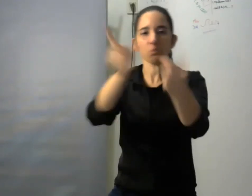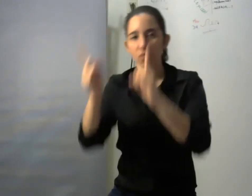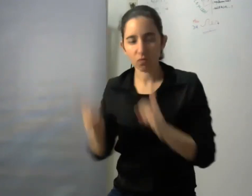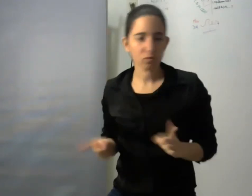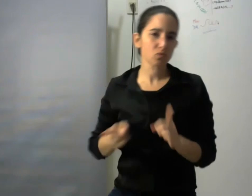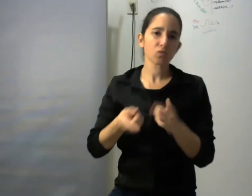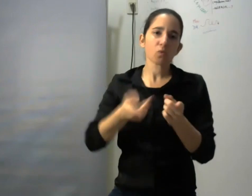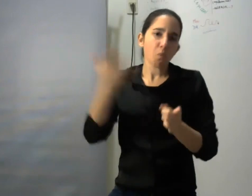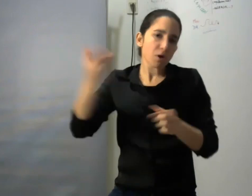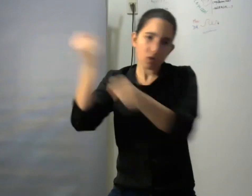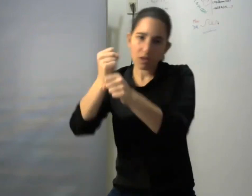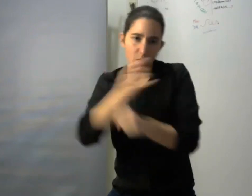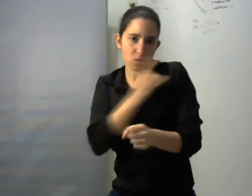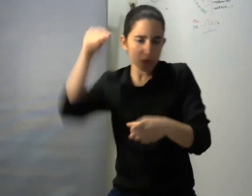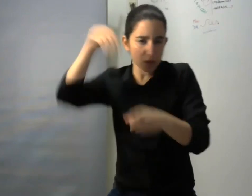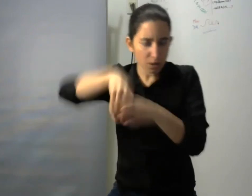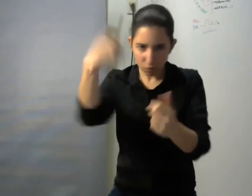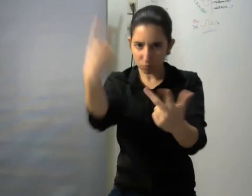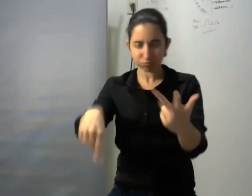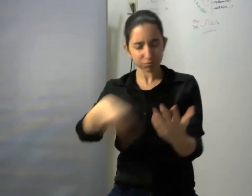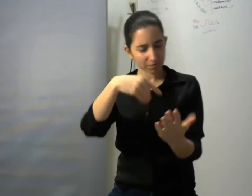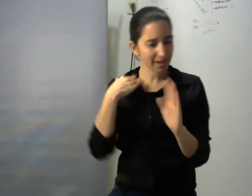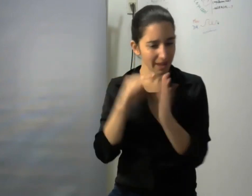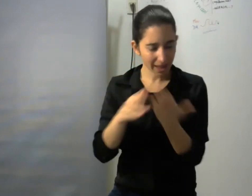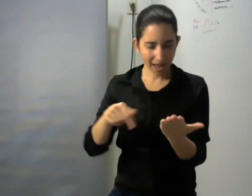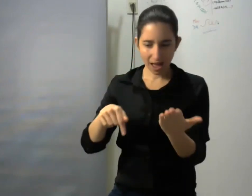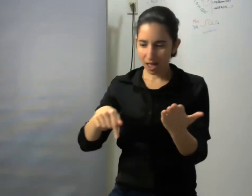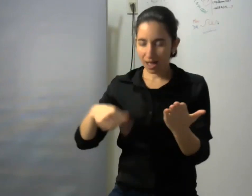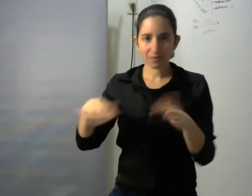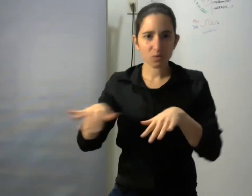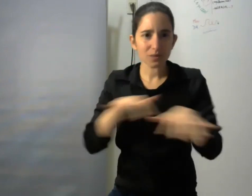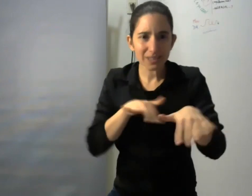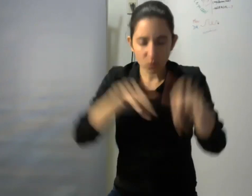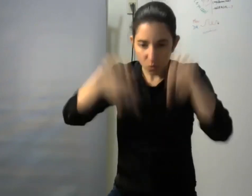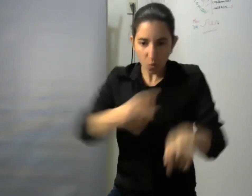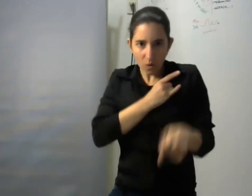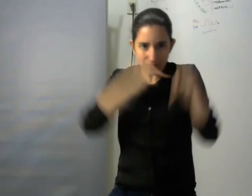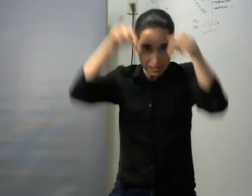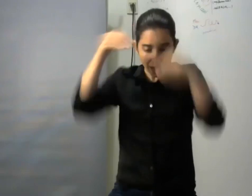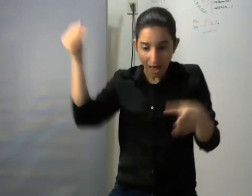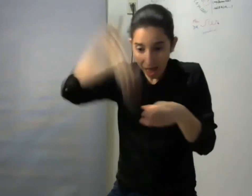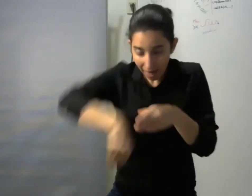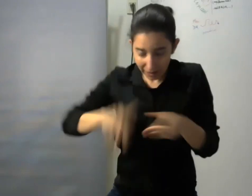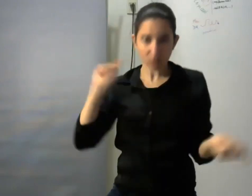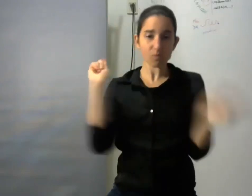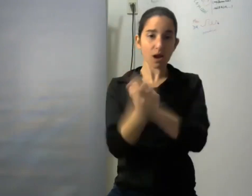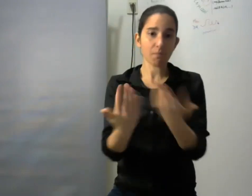sirve para modificar la realidad en nuestros ámbitos cotidianos en el ámbito que nos toca